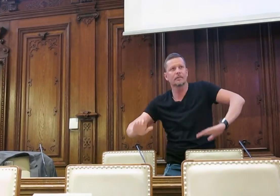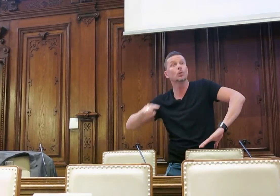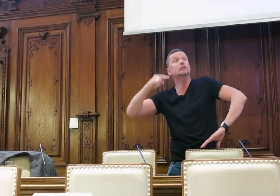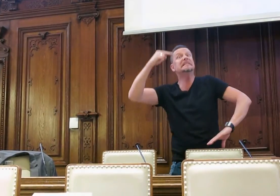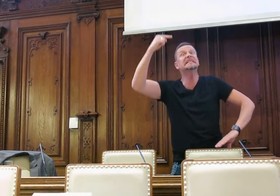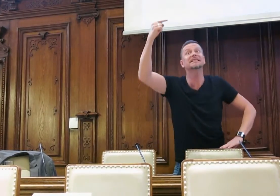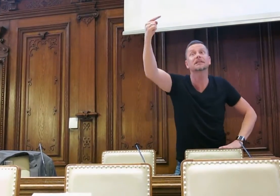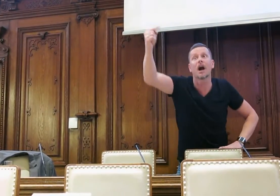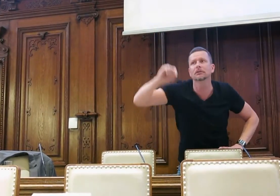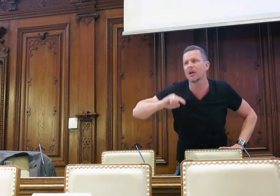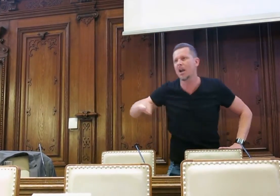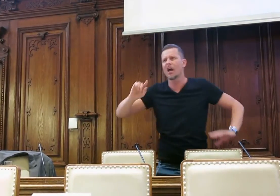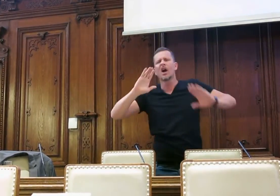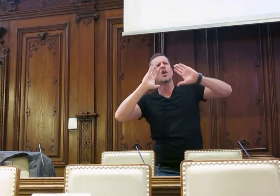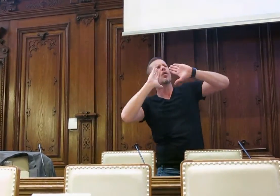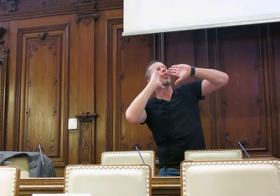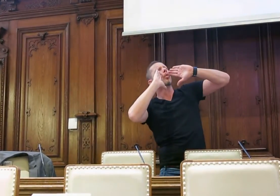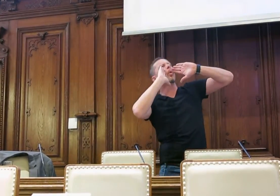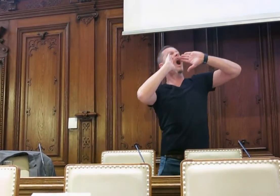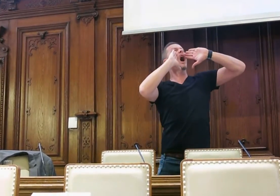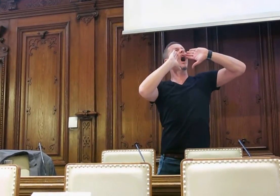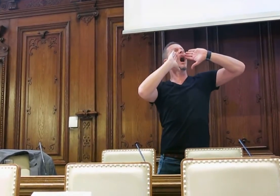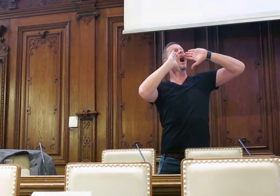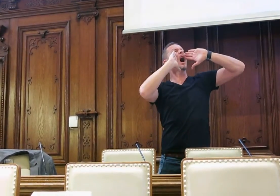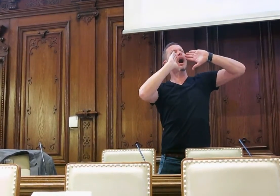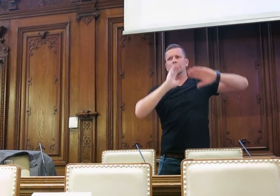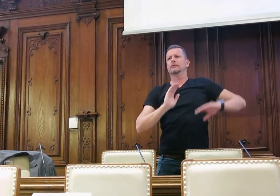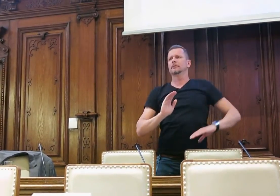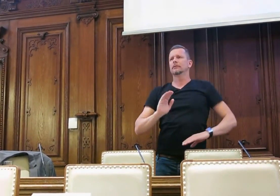von